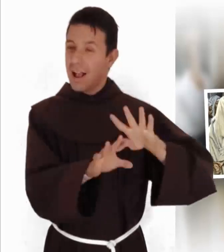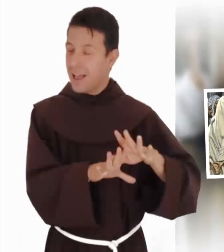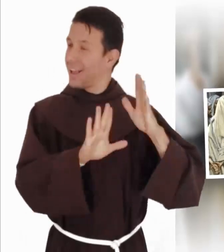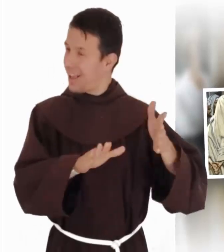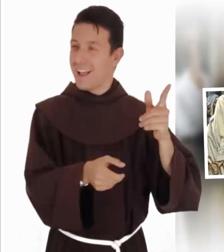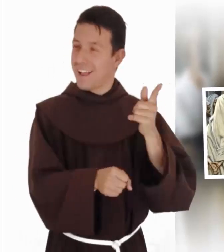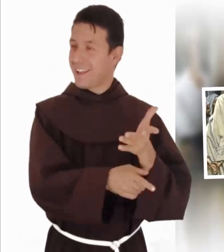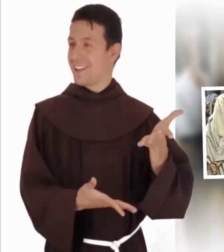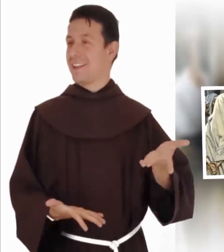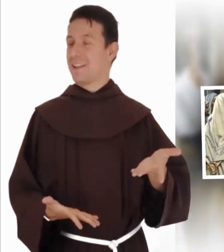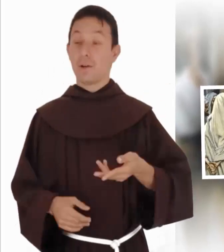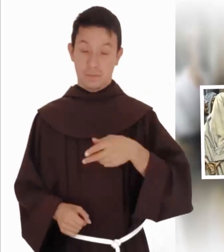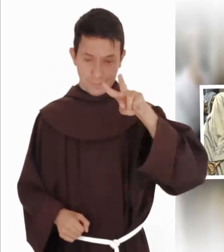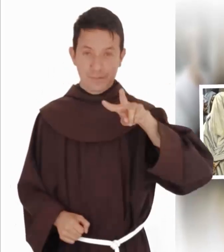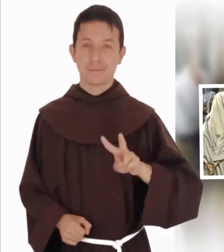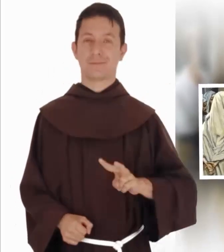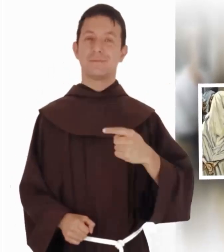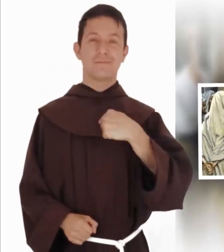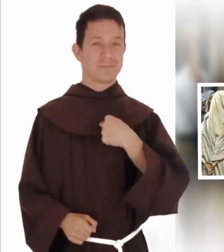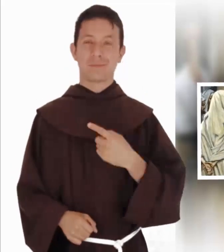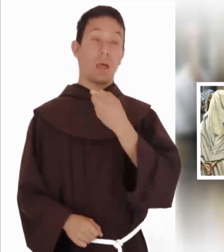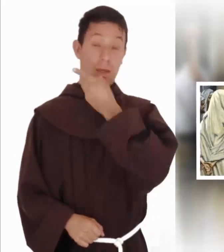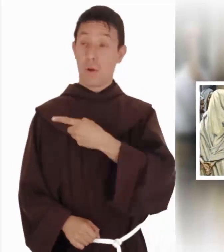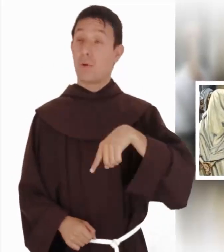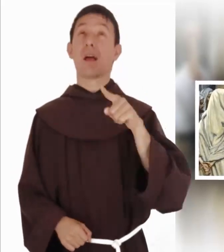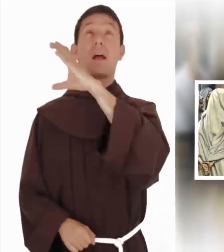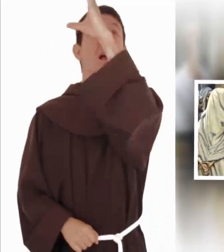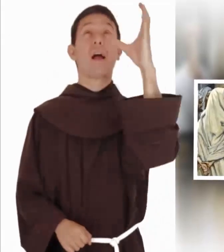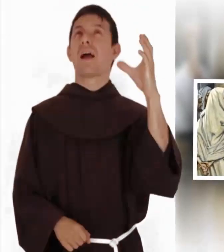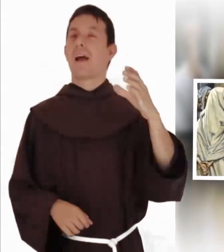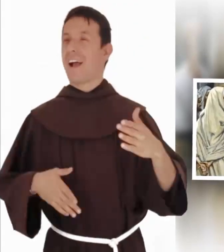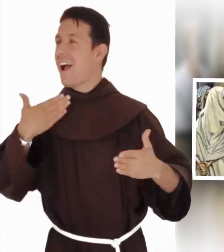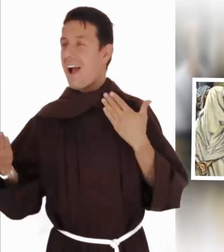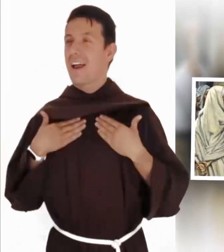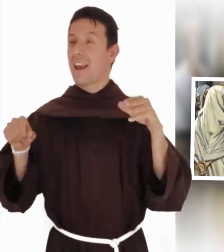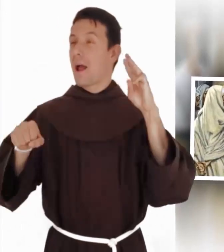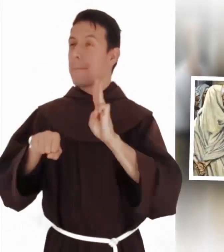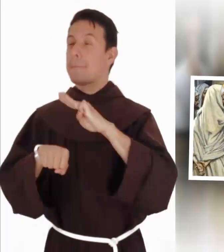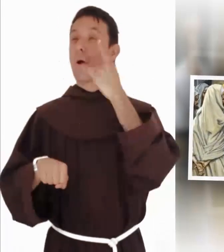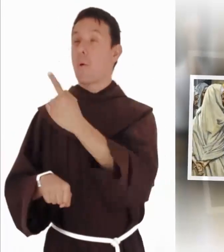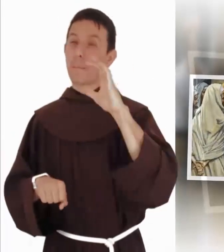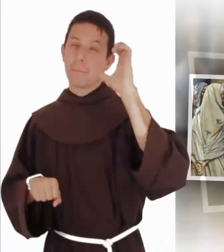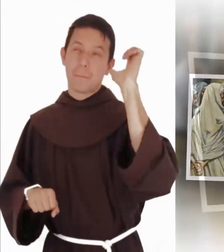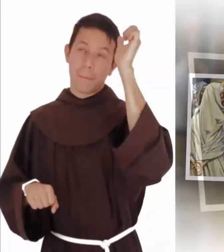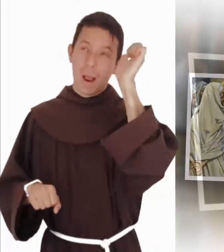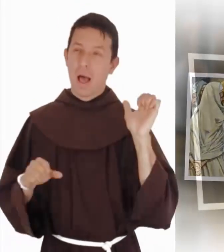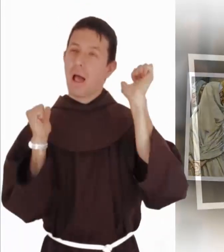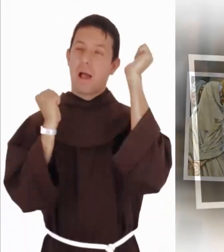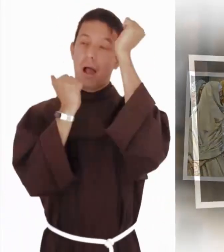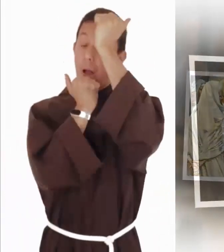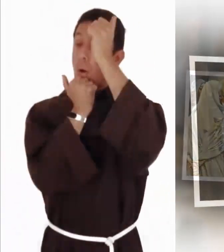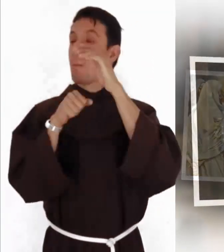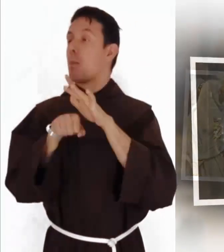Yo les aseguro que también en el cielo habrá más alegría por un pecador que se convierte que por 99